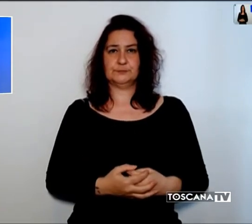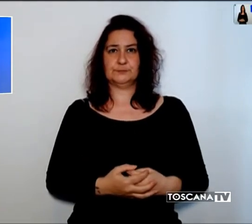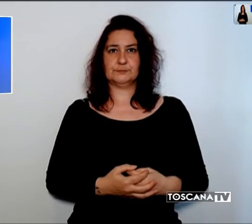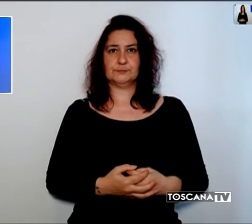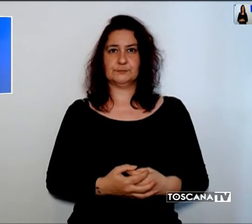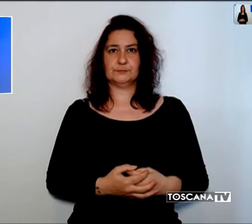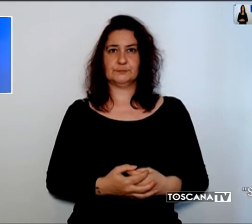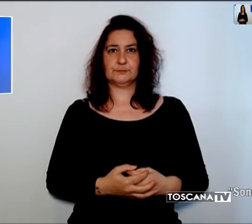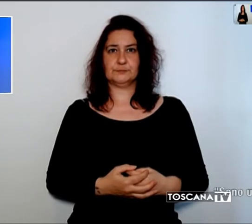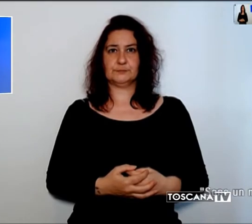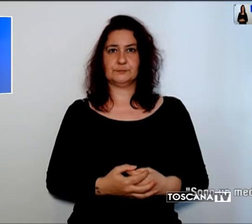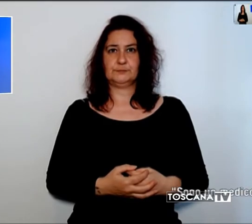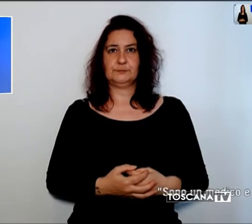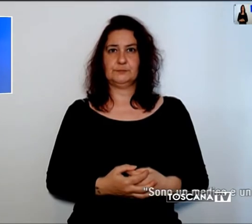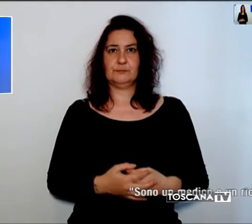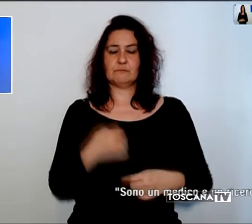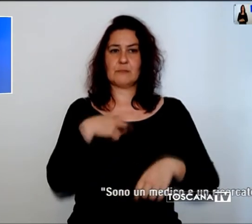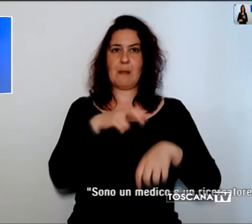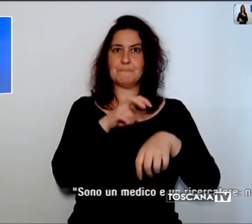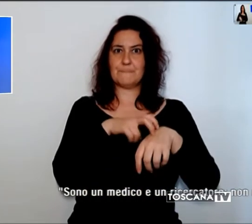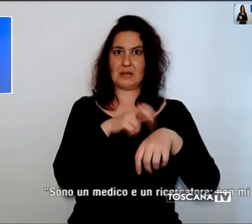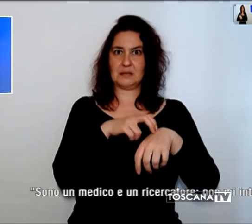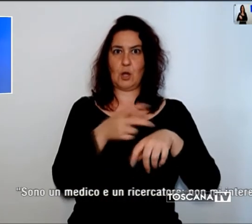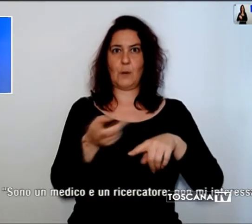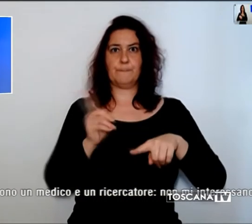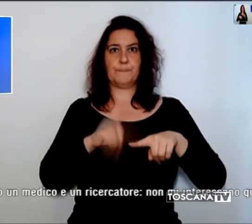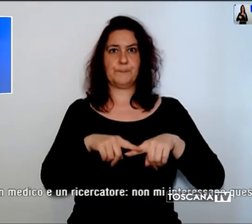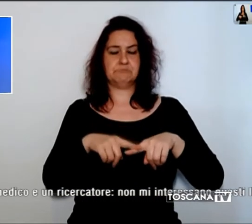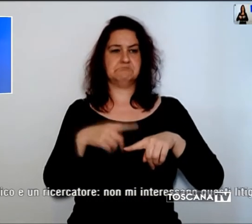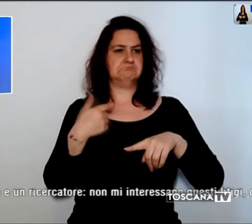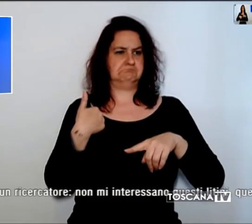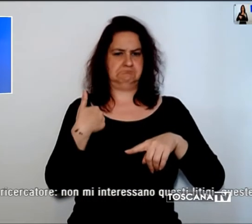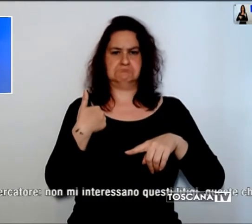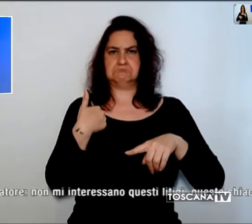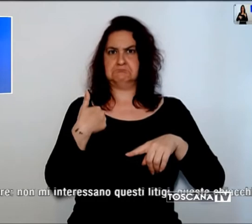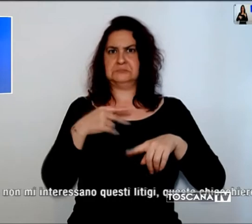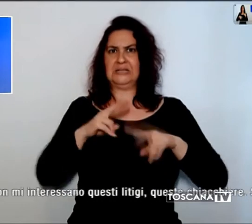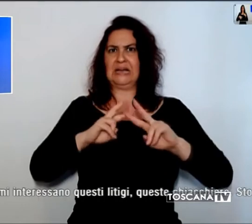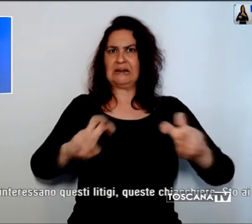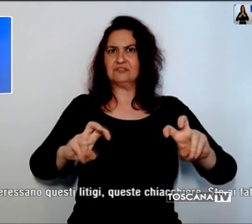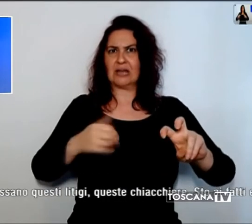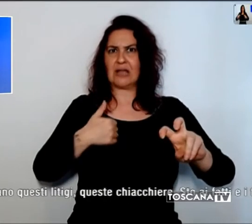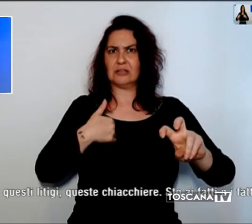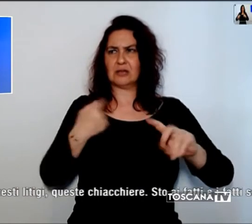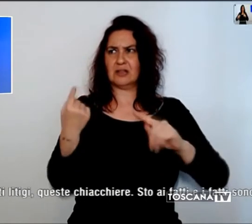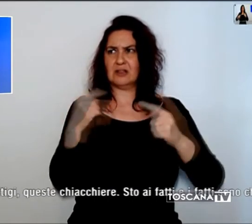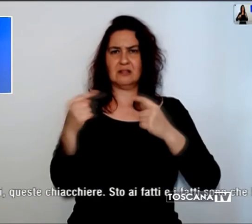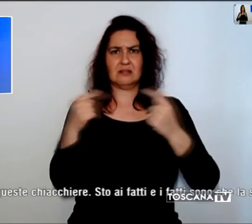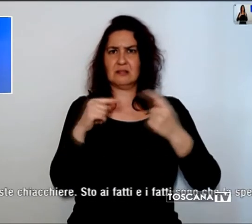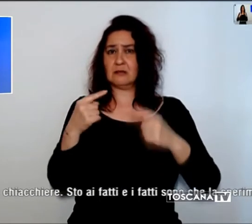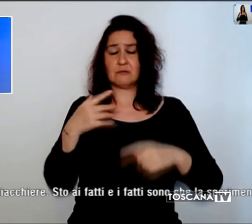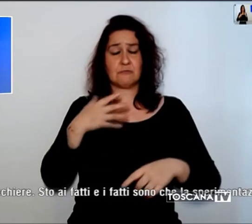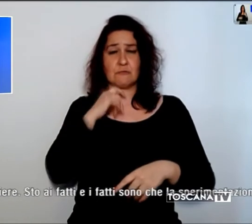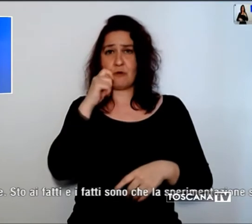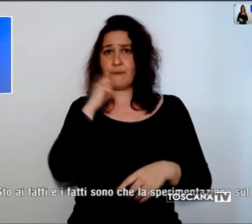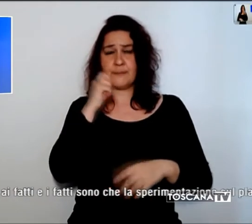Sono un medico e un ricercatore, non mi interessano questi litigi, queste chiacchiere, sto ai fatti e i fatti sono che